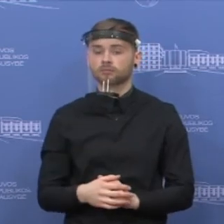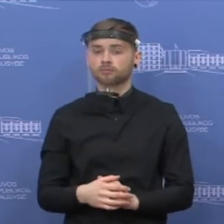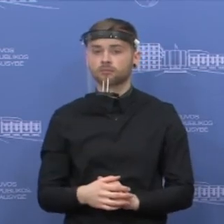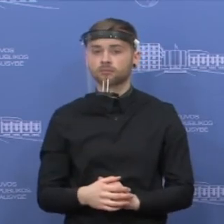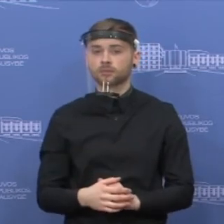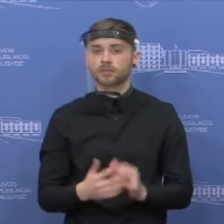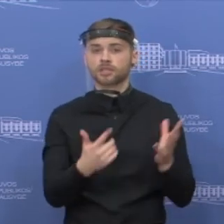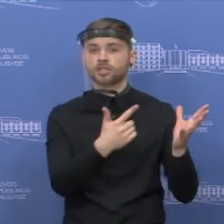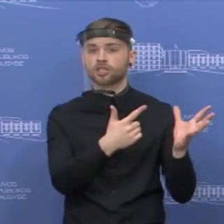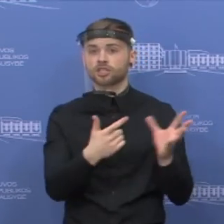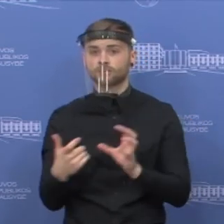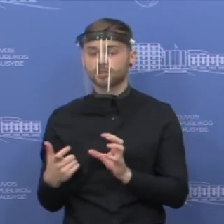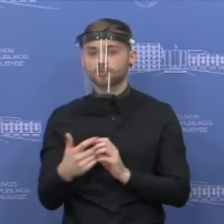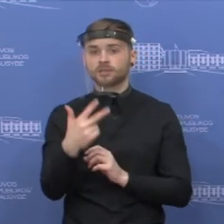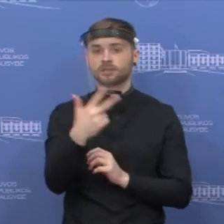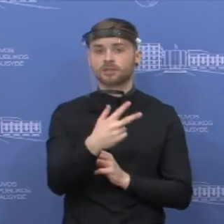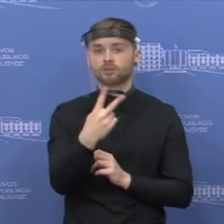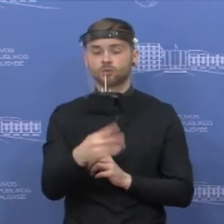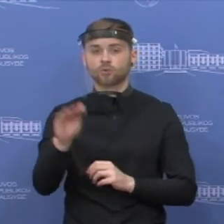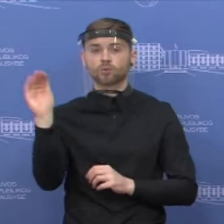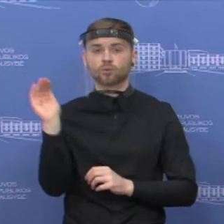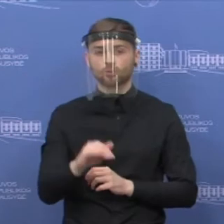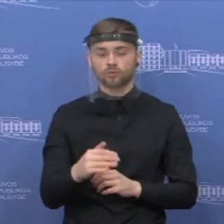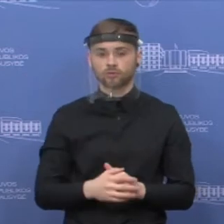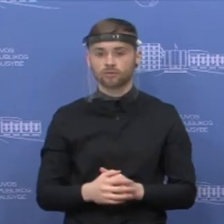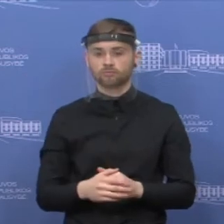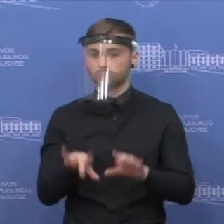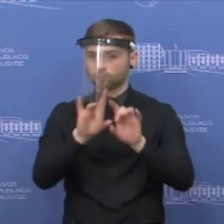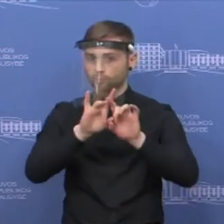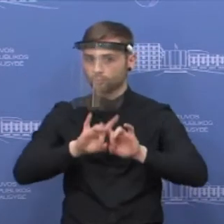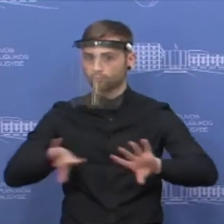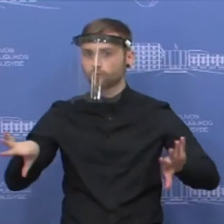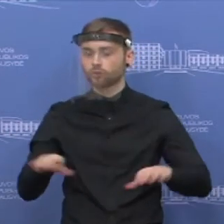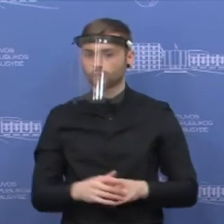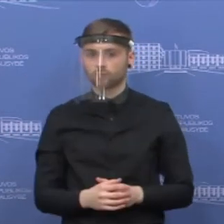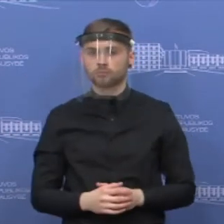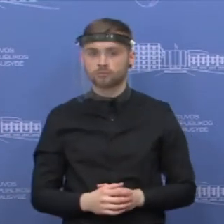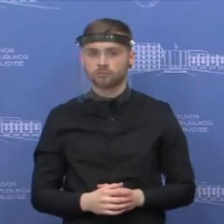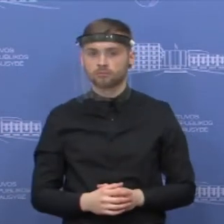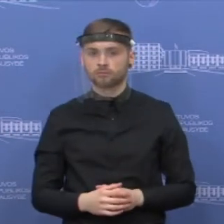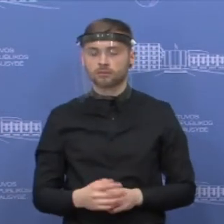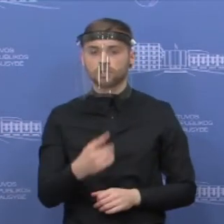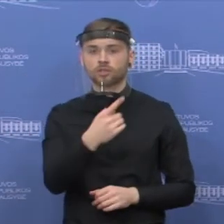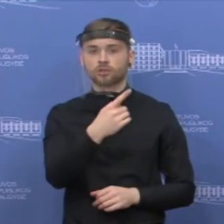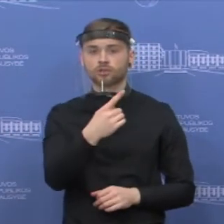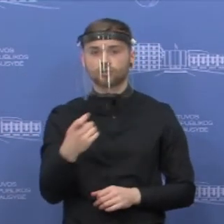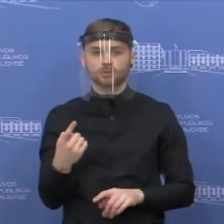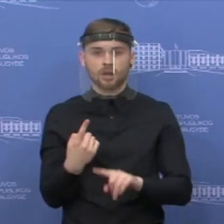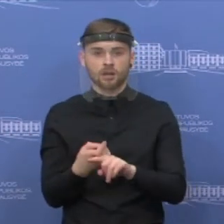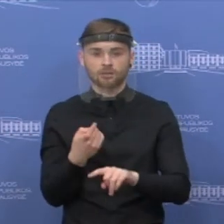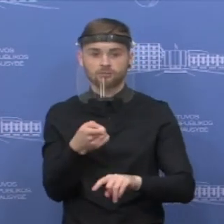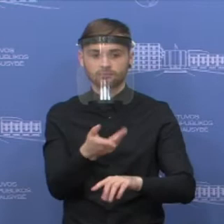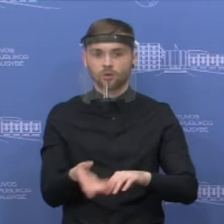732 tūkstančius. Tai matom, skirtumas yra didžiulis, daugiau negu šimt kartų